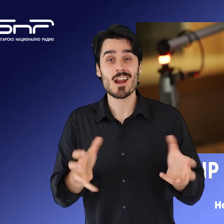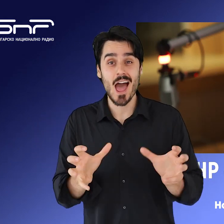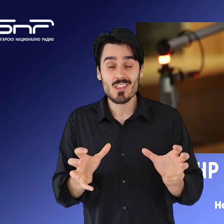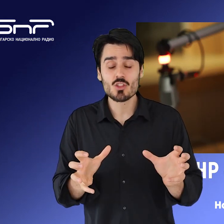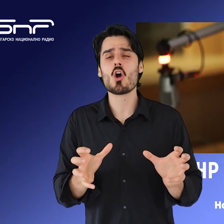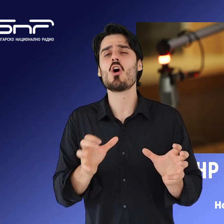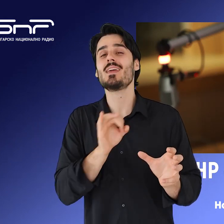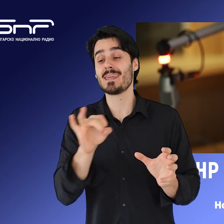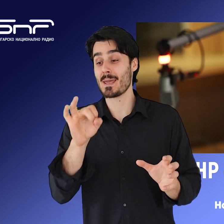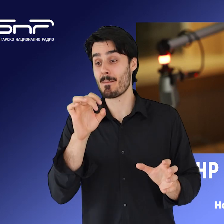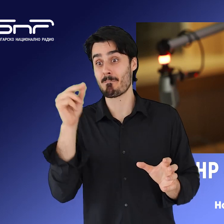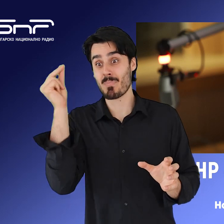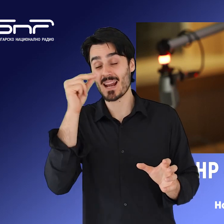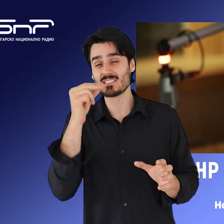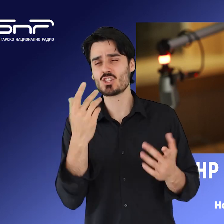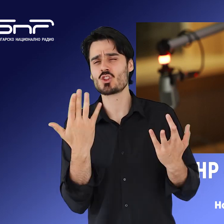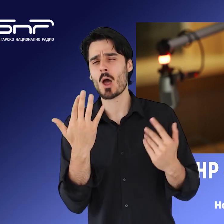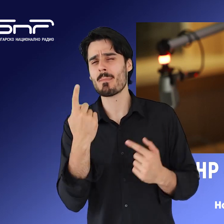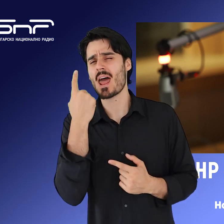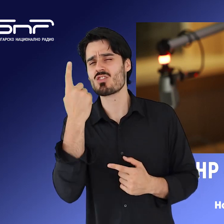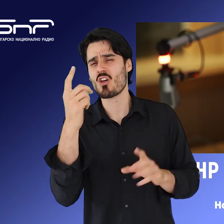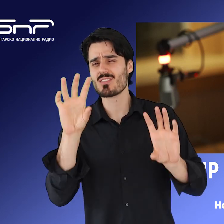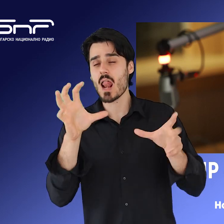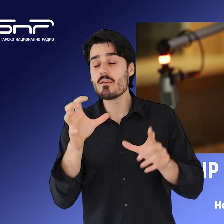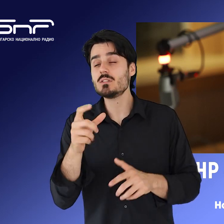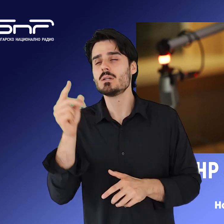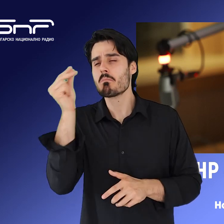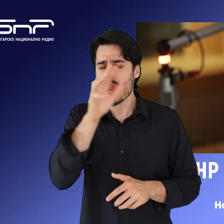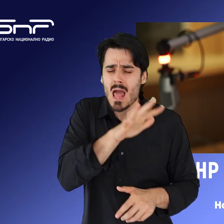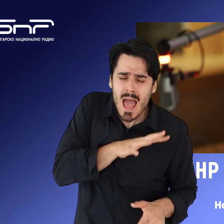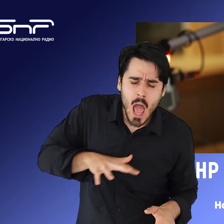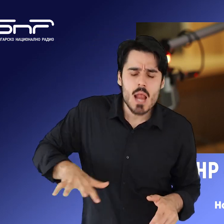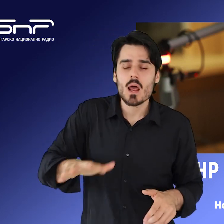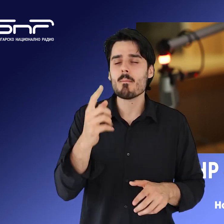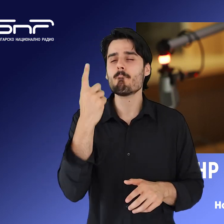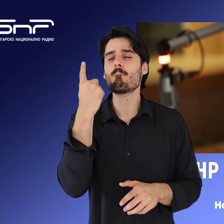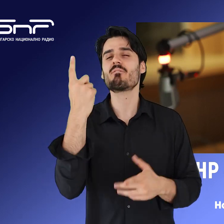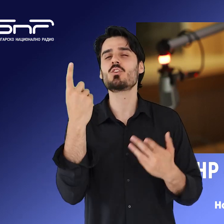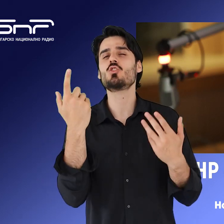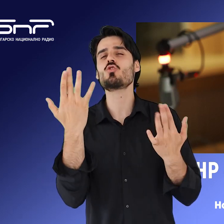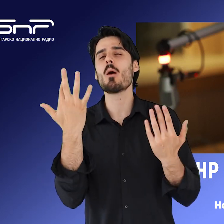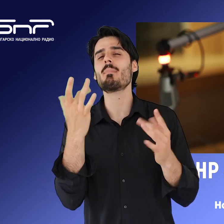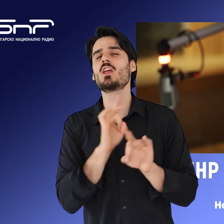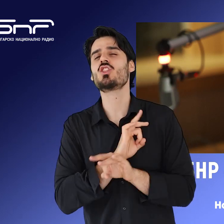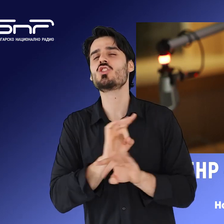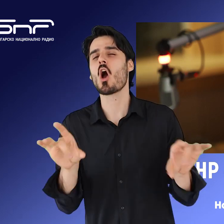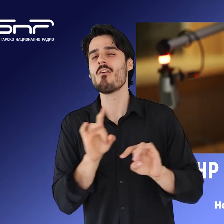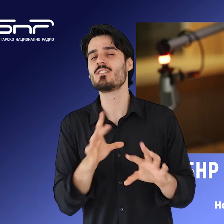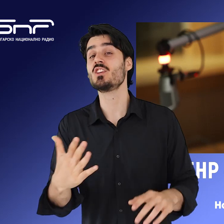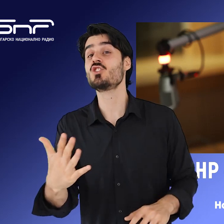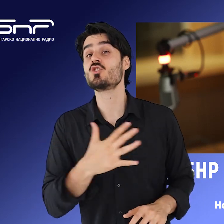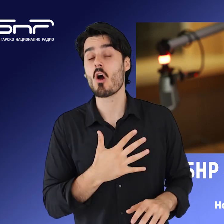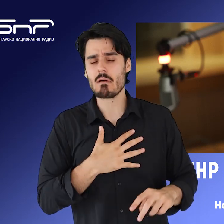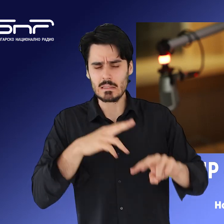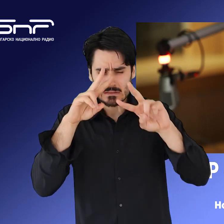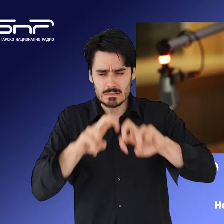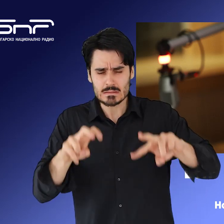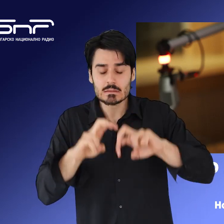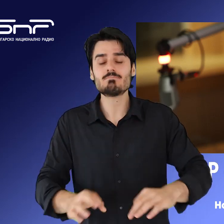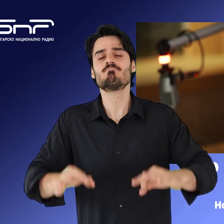национална телевизия са медиите, в които българите имат най-голямо доверие. Това е изводът в годишния доклад на Института Ройтърс към университета в